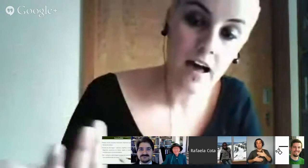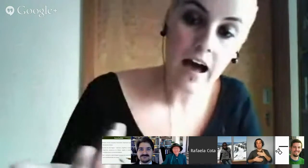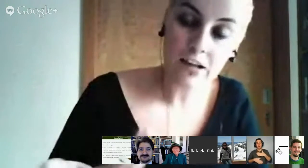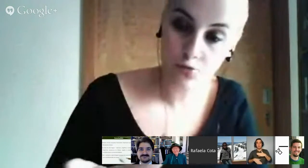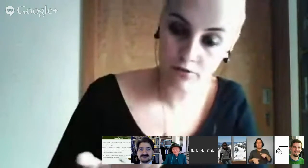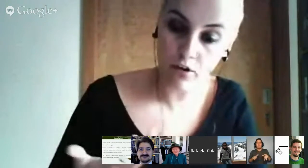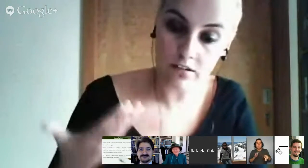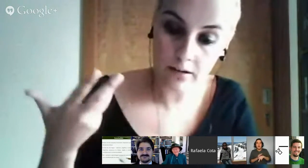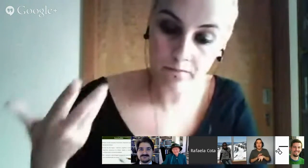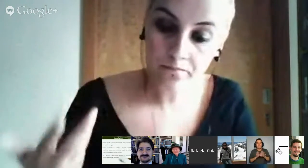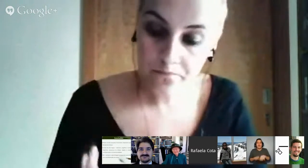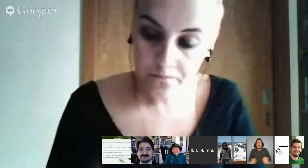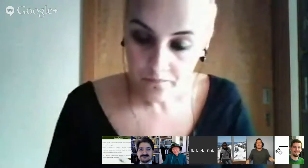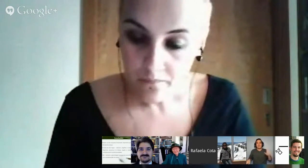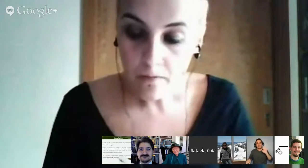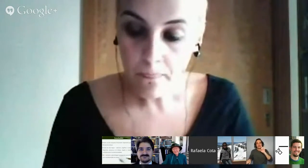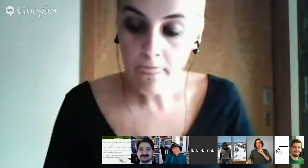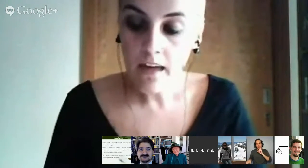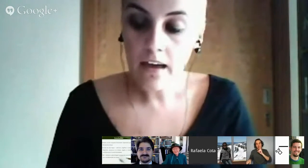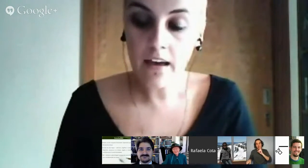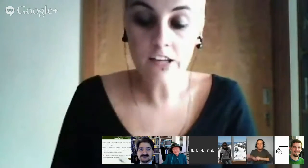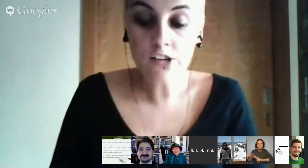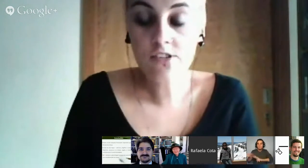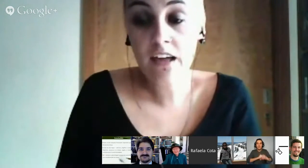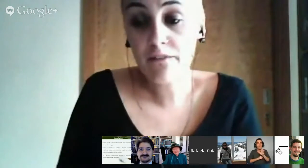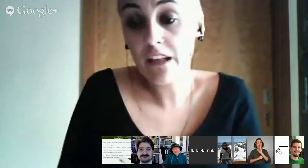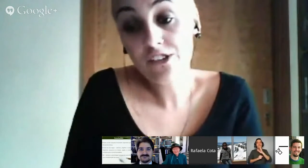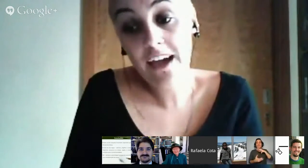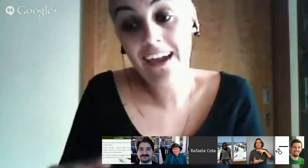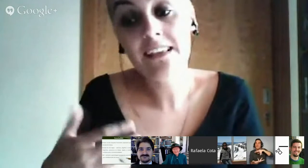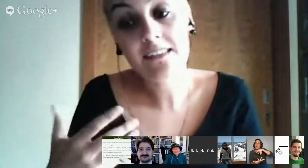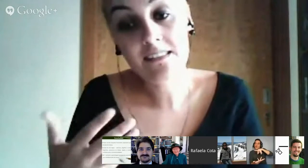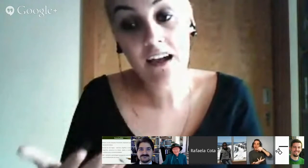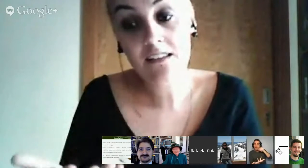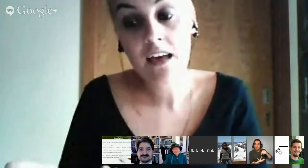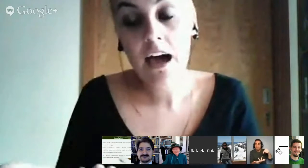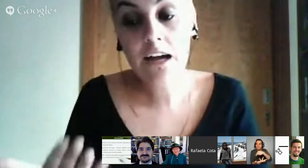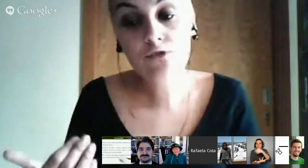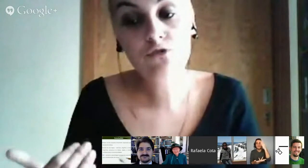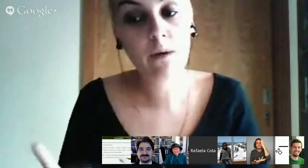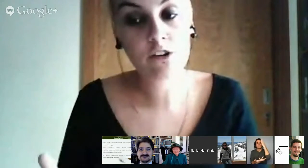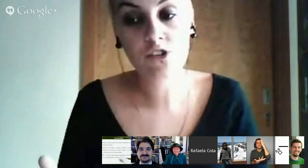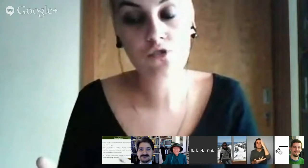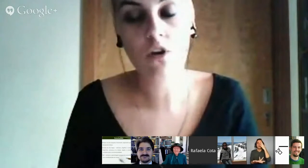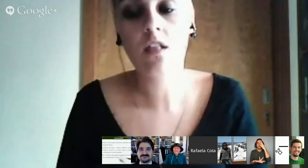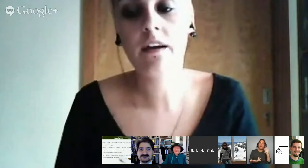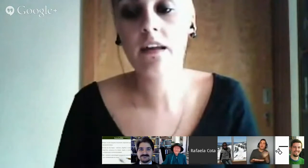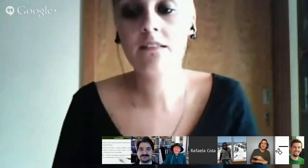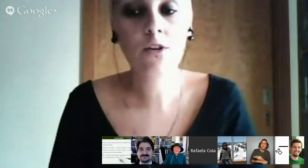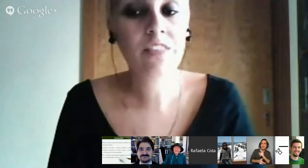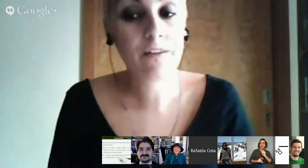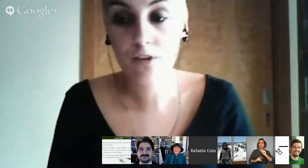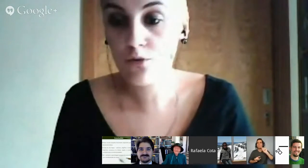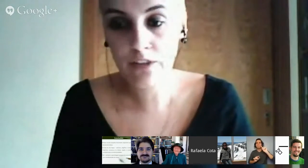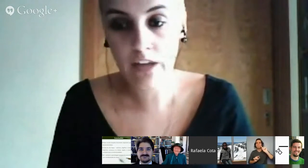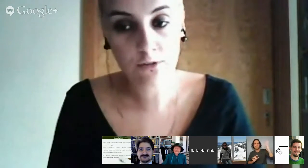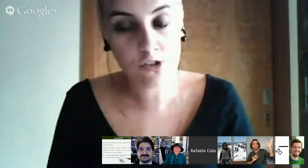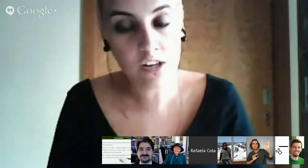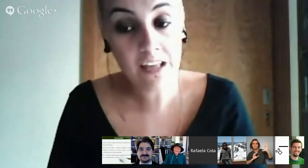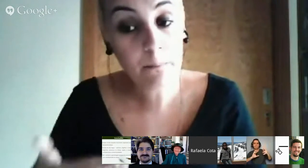à sua volta e isto deve lá está iniciar-se antes dos bancos da escola a criança não deve ter contacto com a escrita